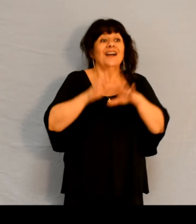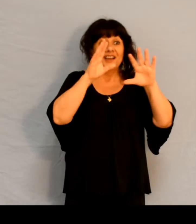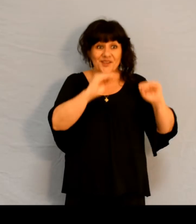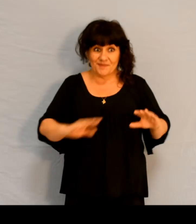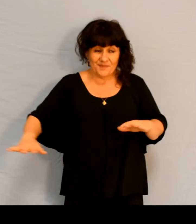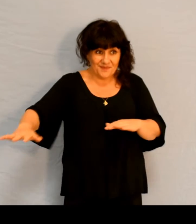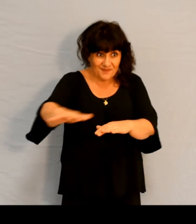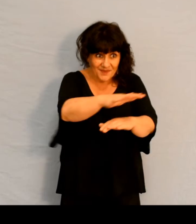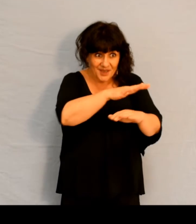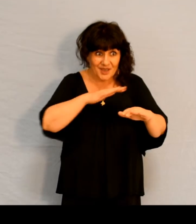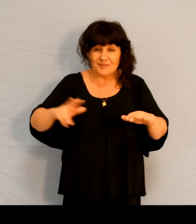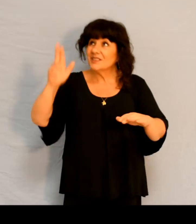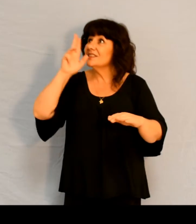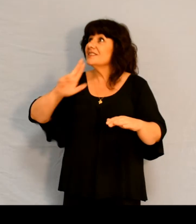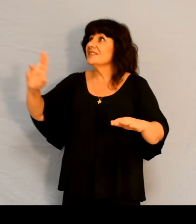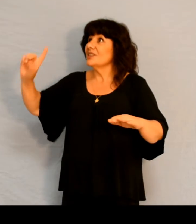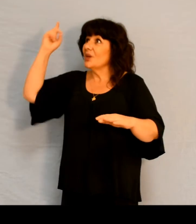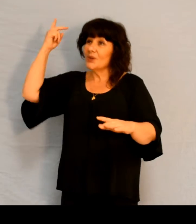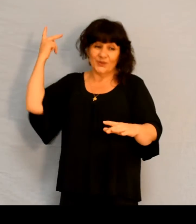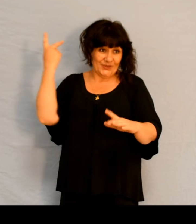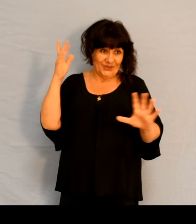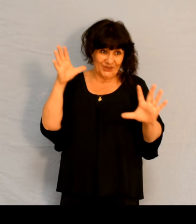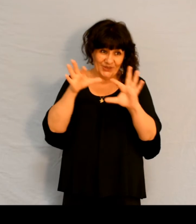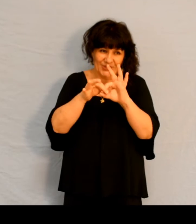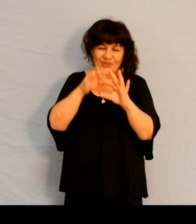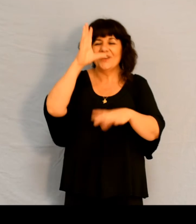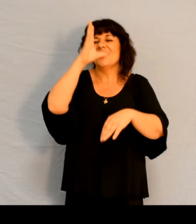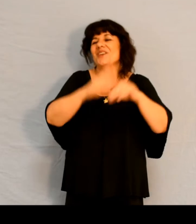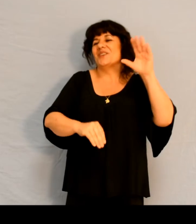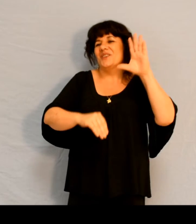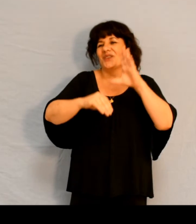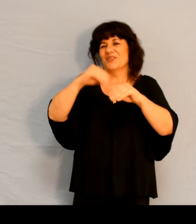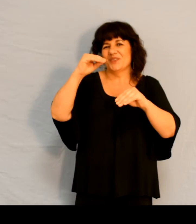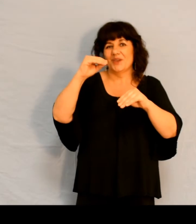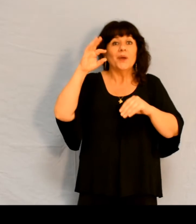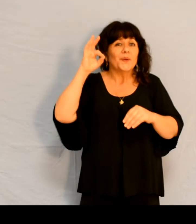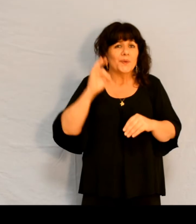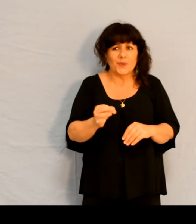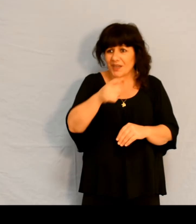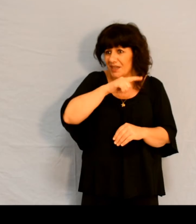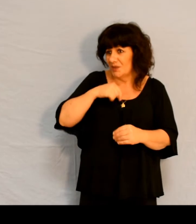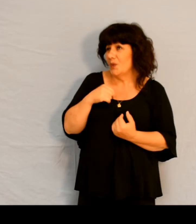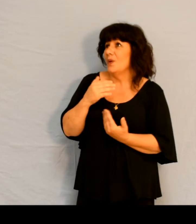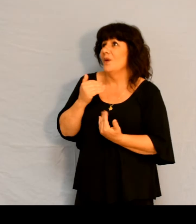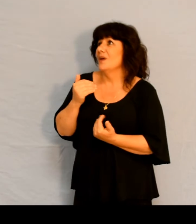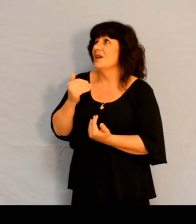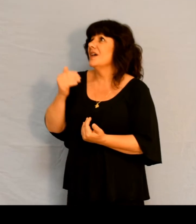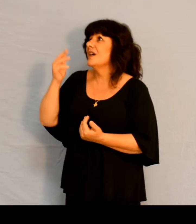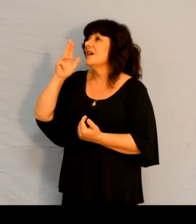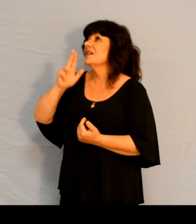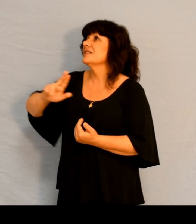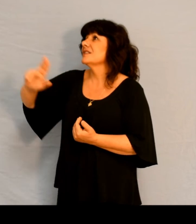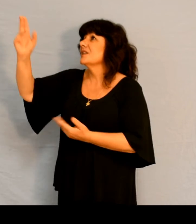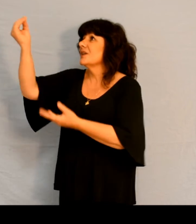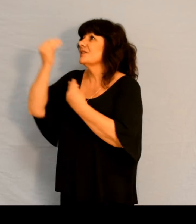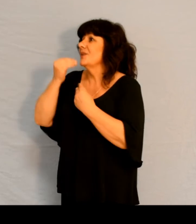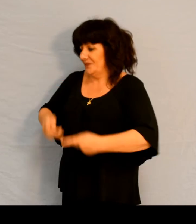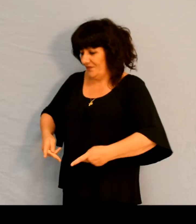Nous attendons notre vie du Seigneur Il est pour nous un appui,